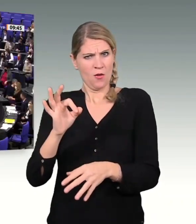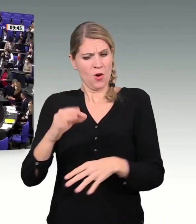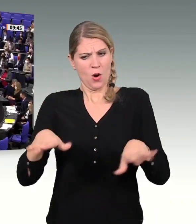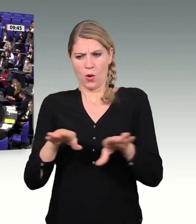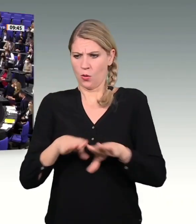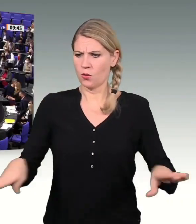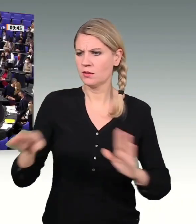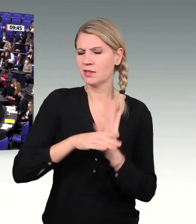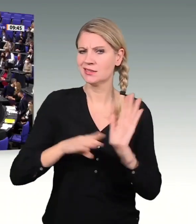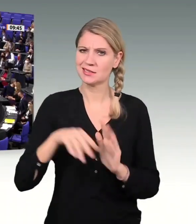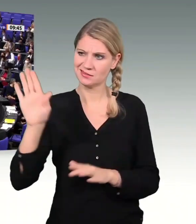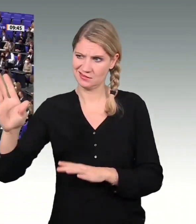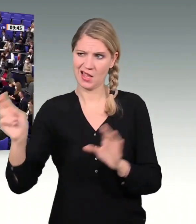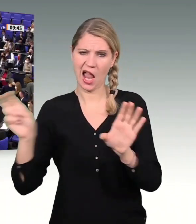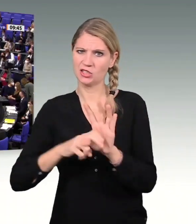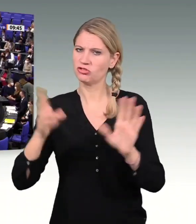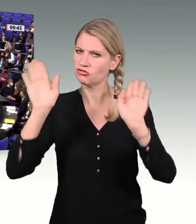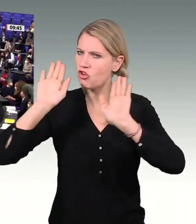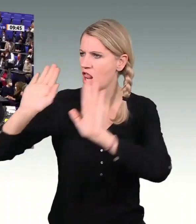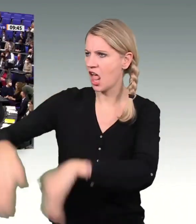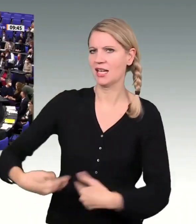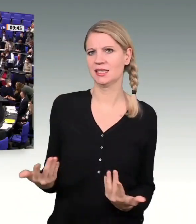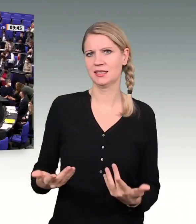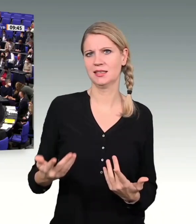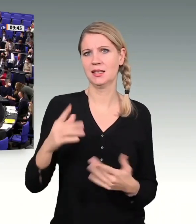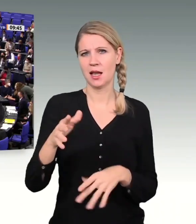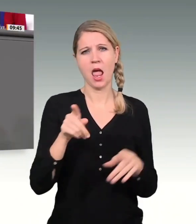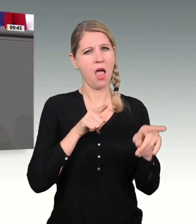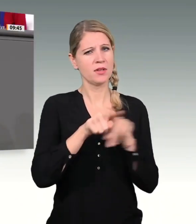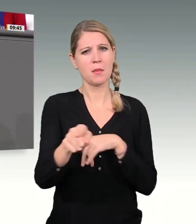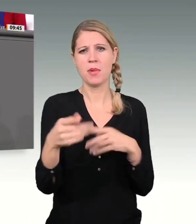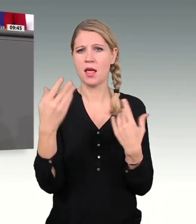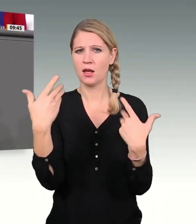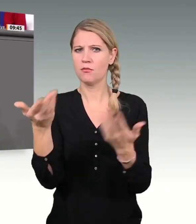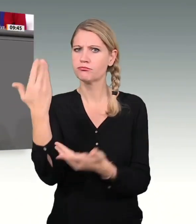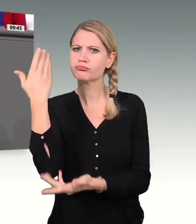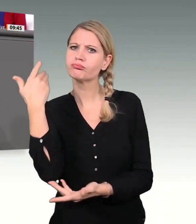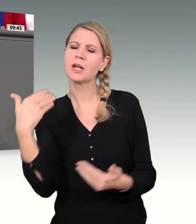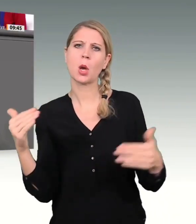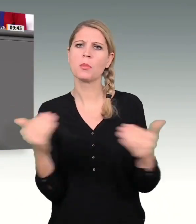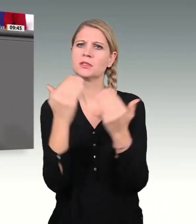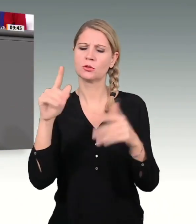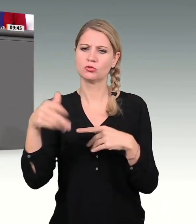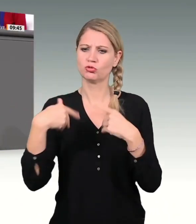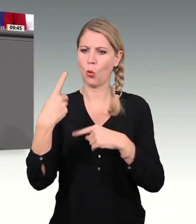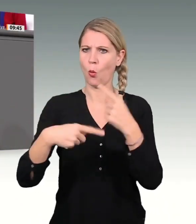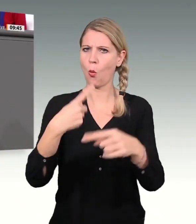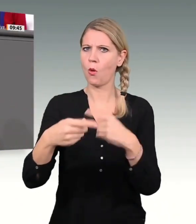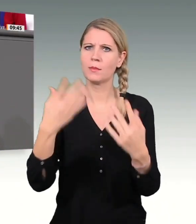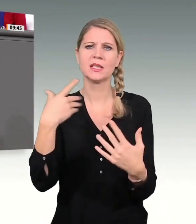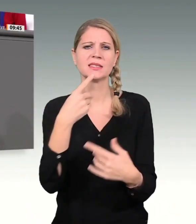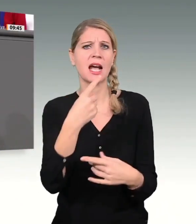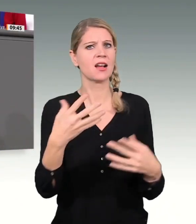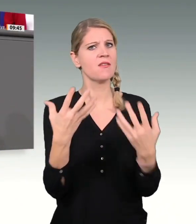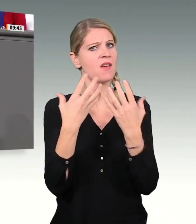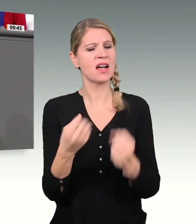In der Opposition hat die FDP ein solches Vorgehen als verfassungswidrig gebrandmarkt. Und auf einmal soll das alles